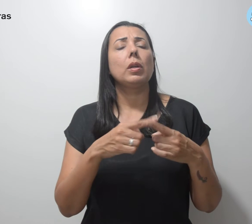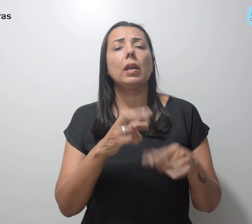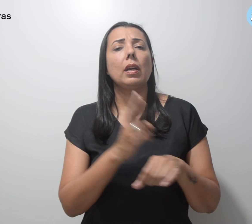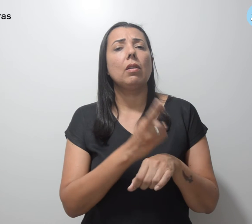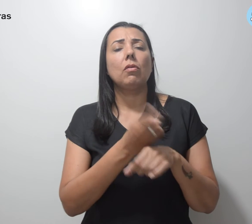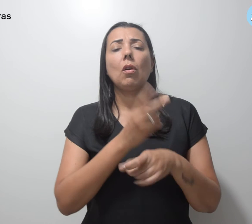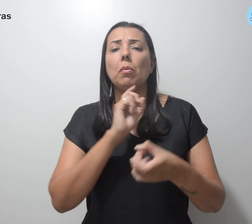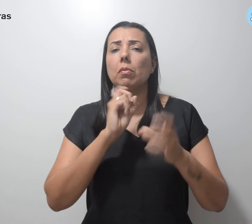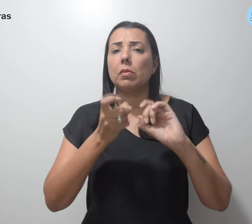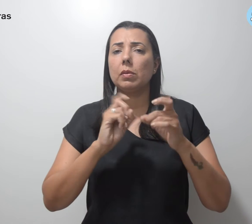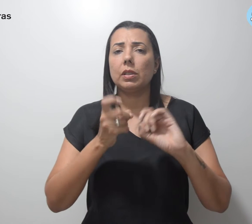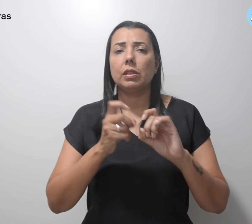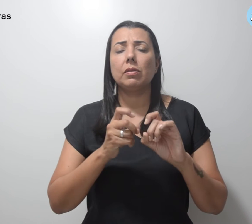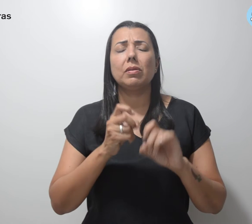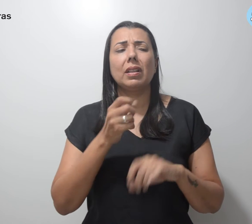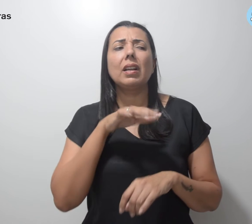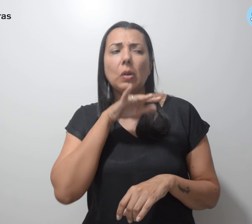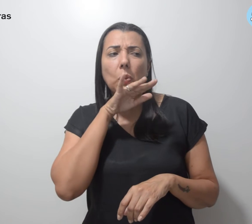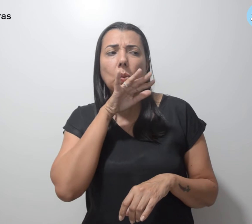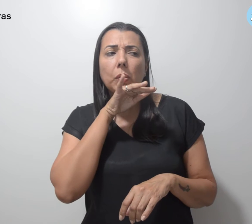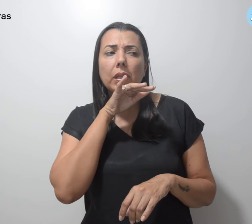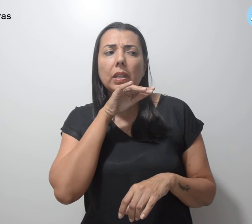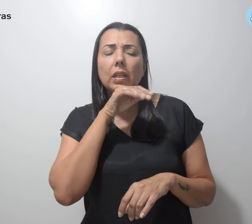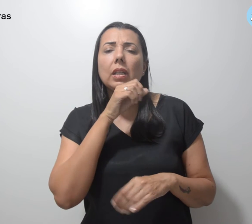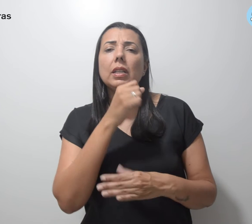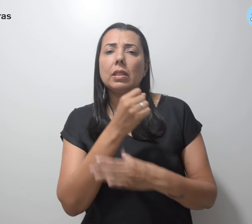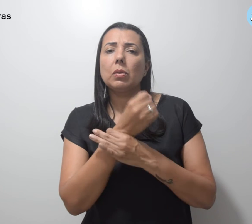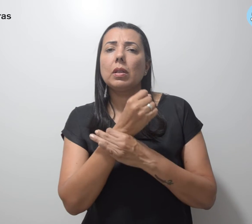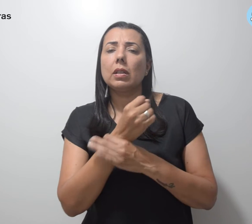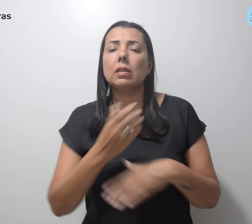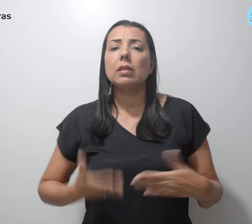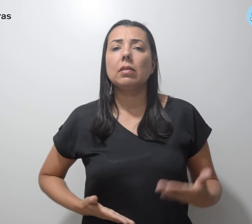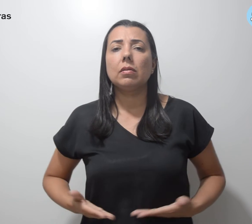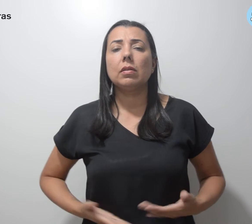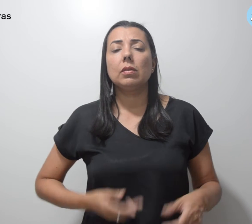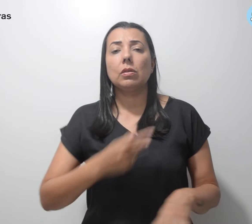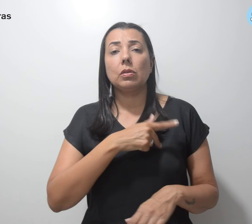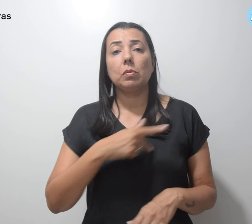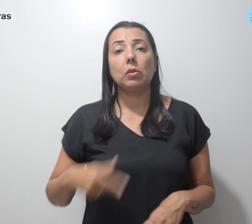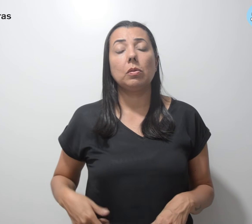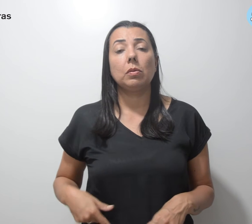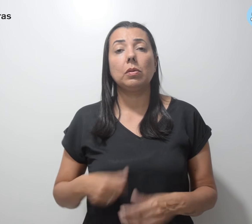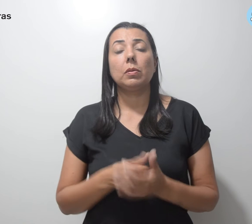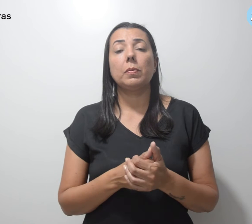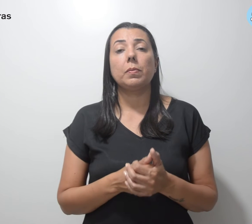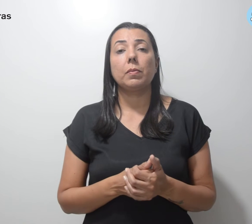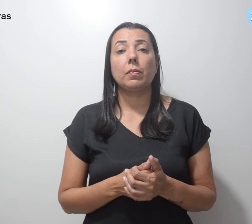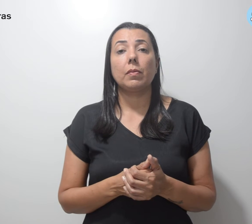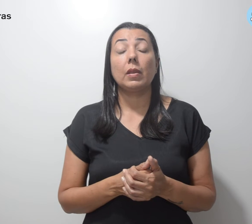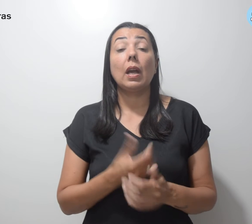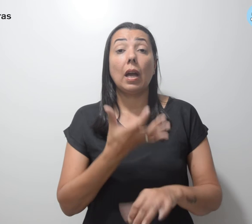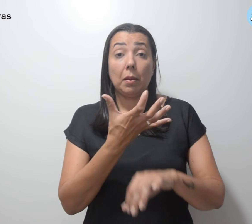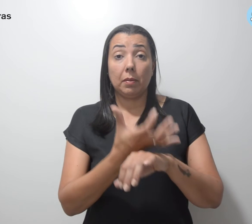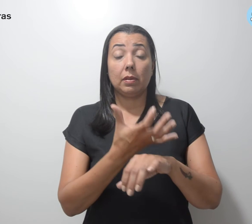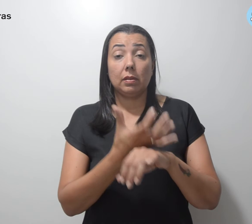administrativa faz mal, estabilidade em cheque. Série. A matéria sobre a